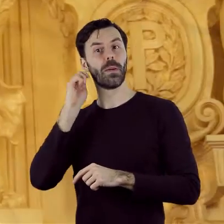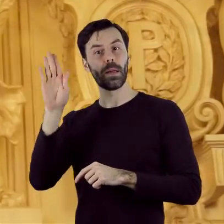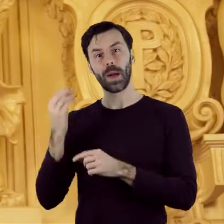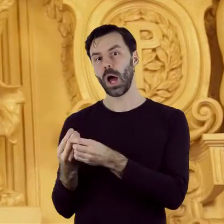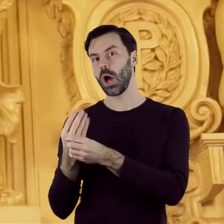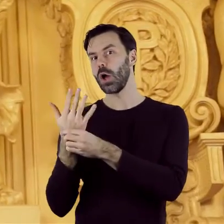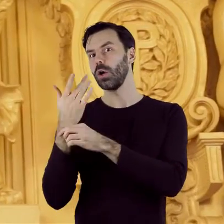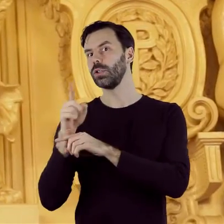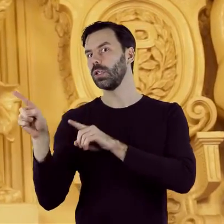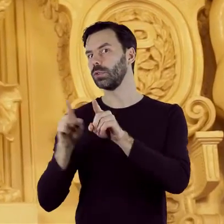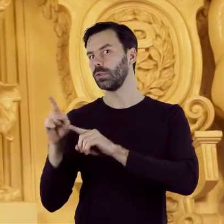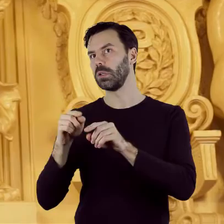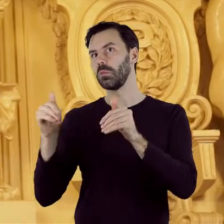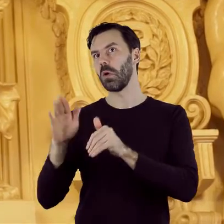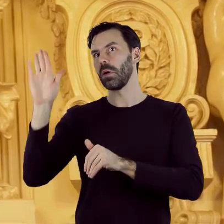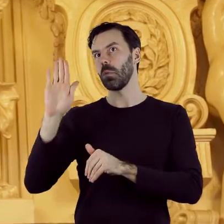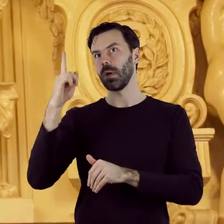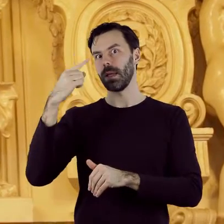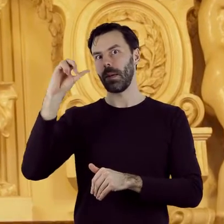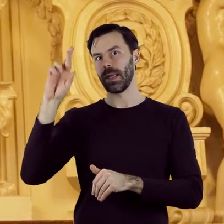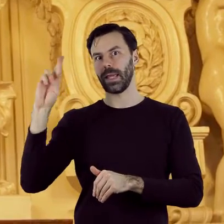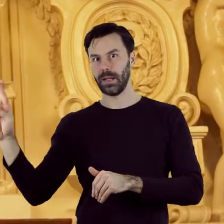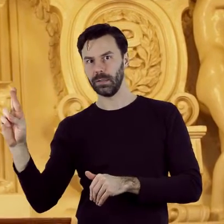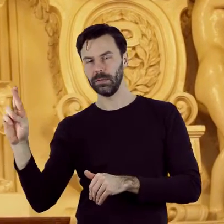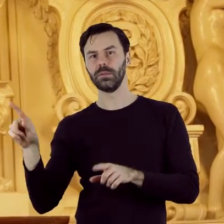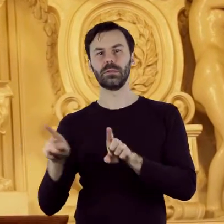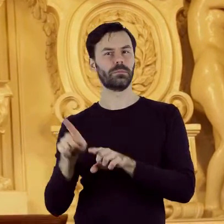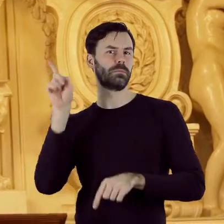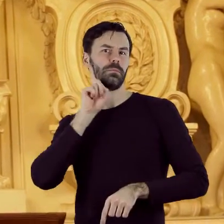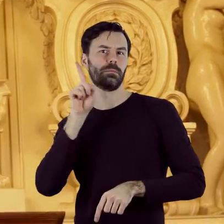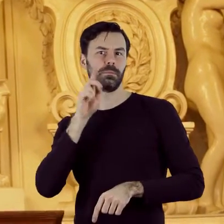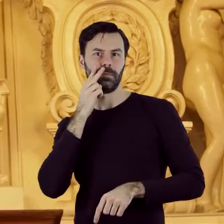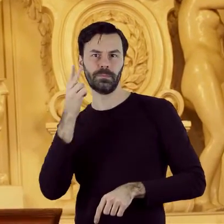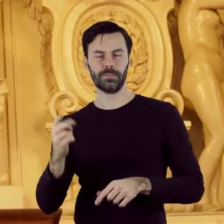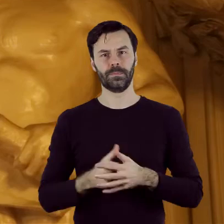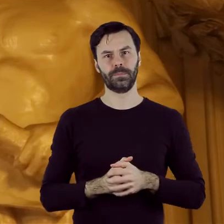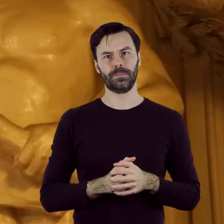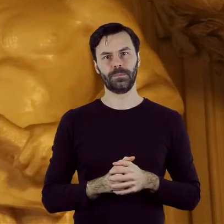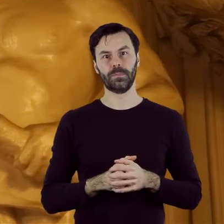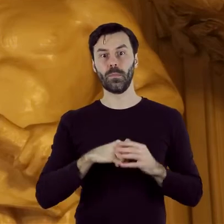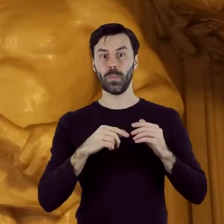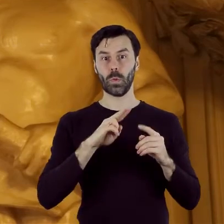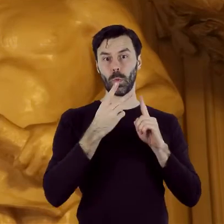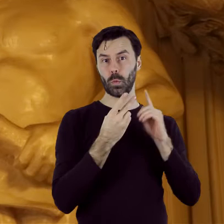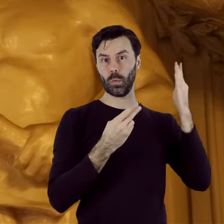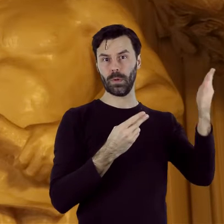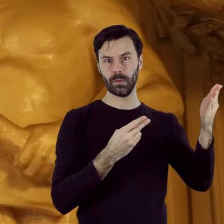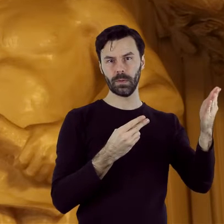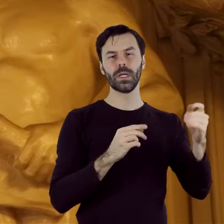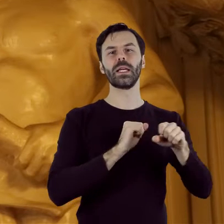być może boginię Demeter oraz mężczyznę wspartego na pługu. Alegoria fortuny przedstawia zaś